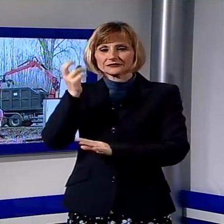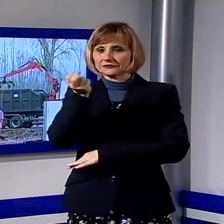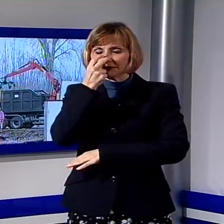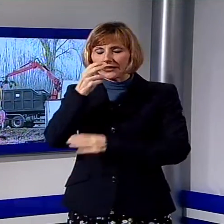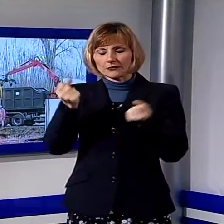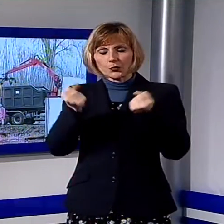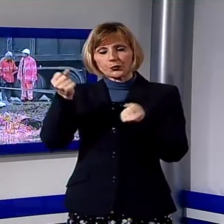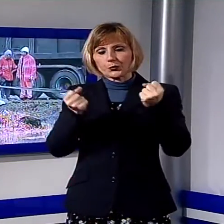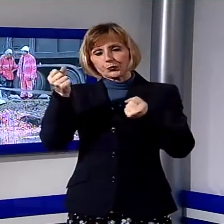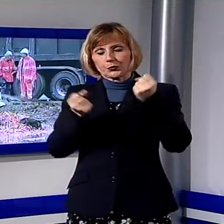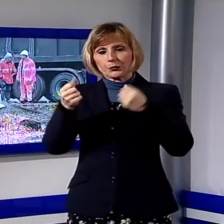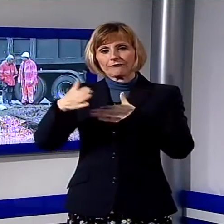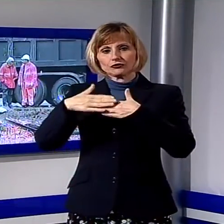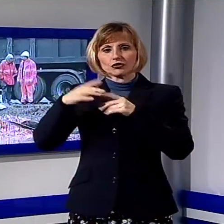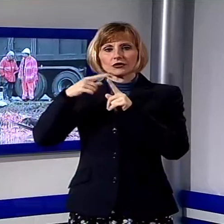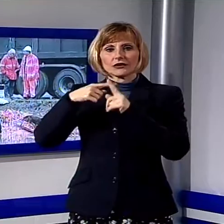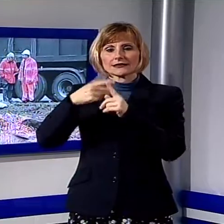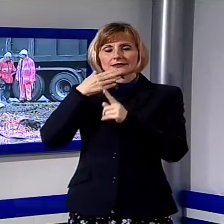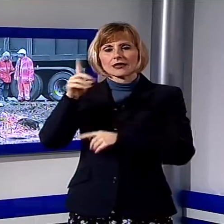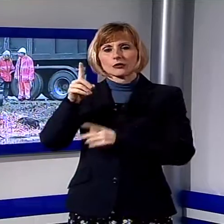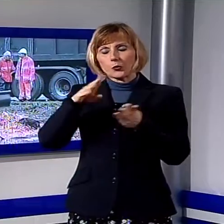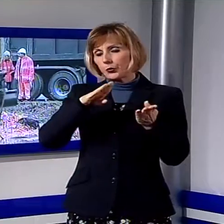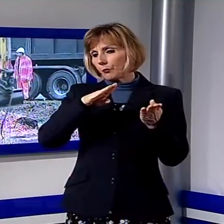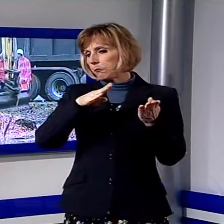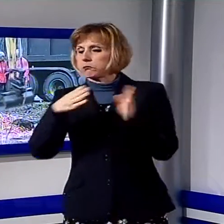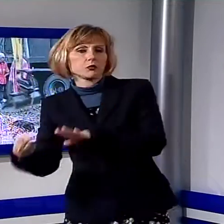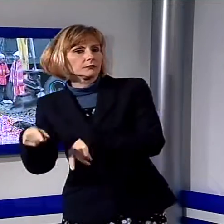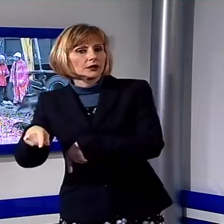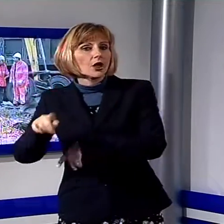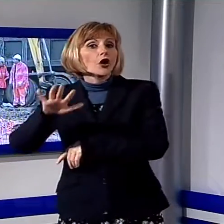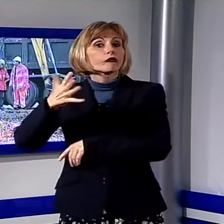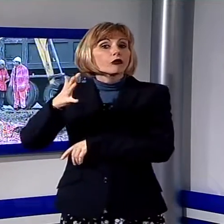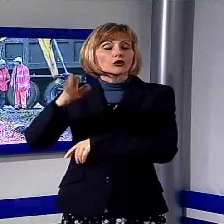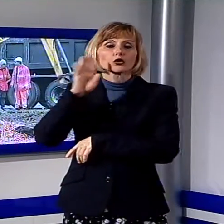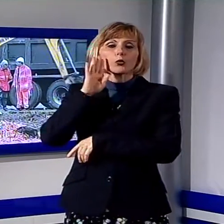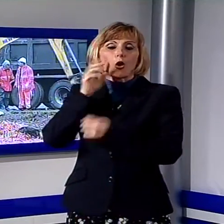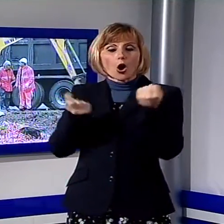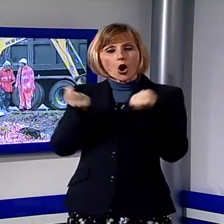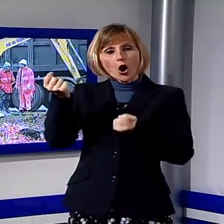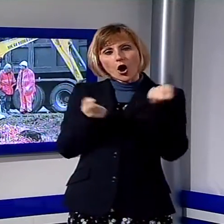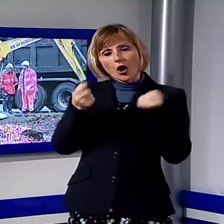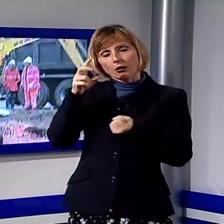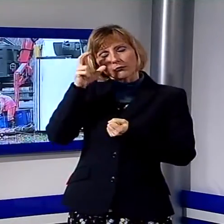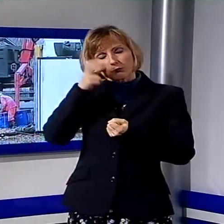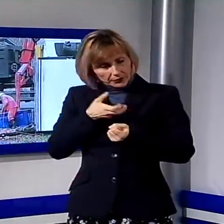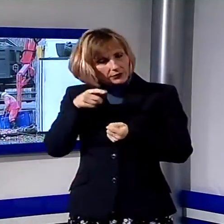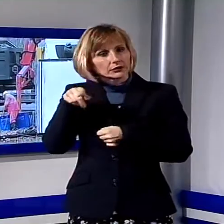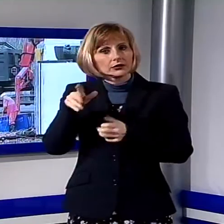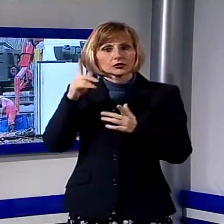giunto all'altezza della chiesa di San Donato è uscito di carreggiata ribaltandosi. Per svuotare il rimorchio da tutto il carico e poter